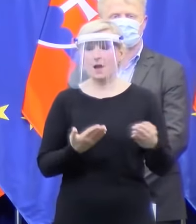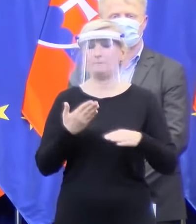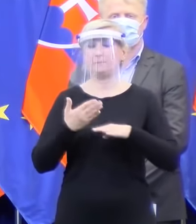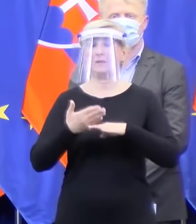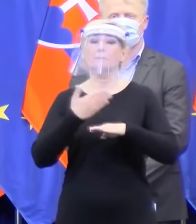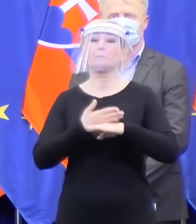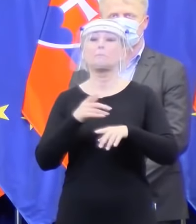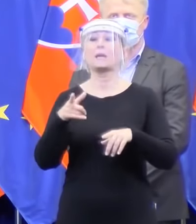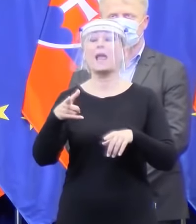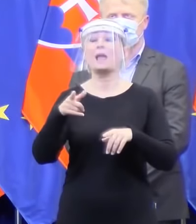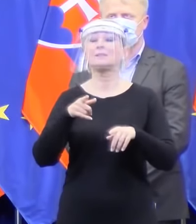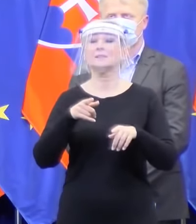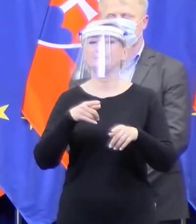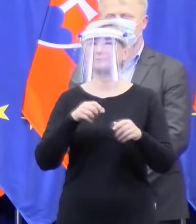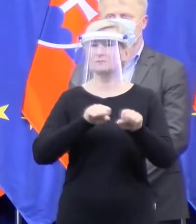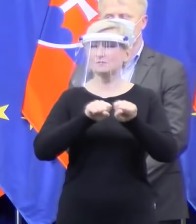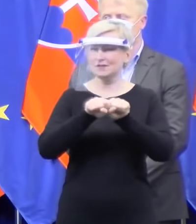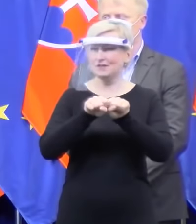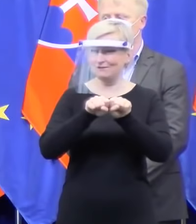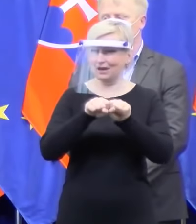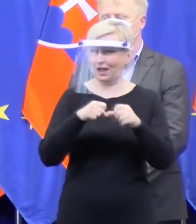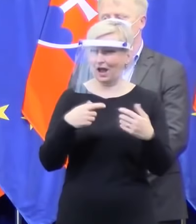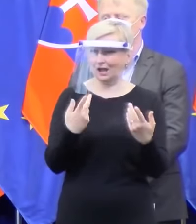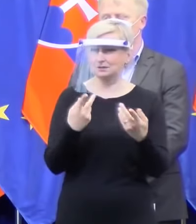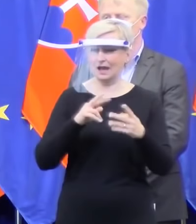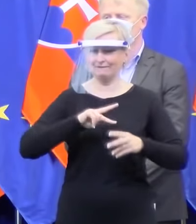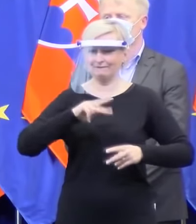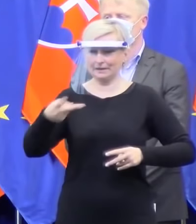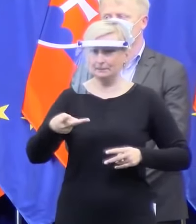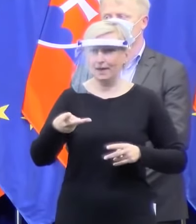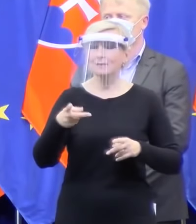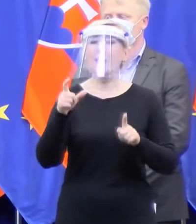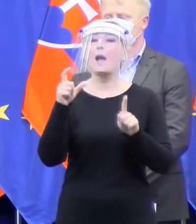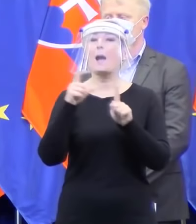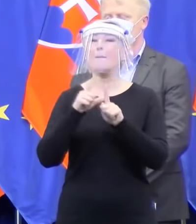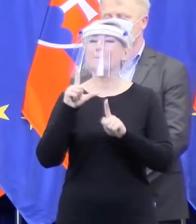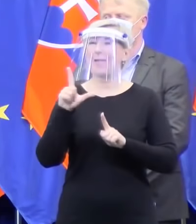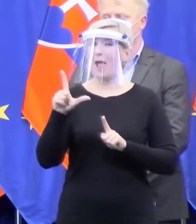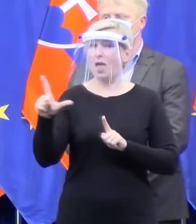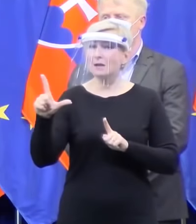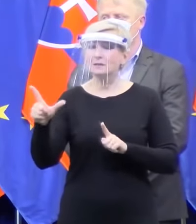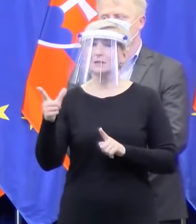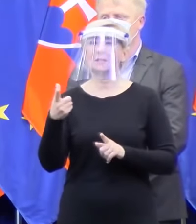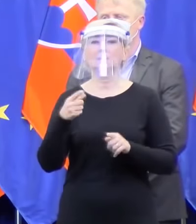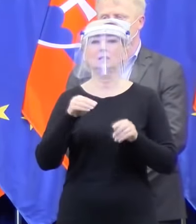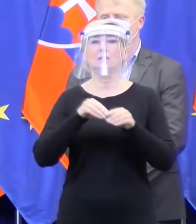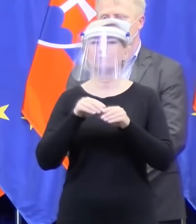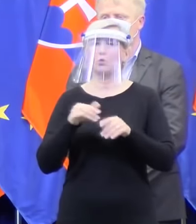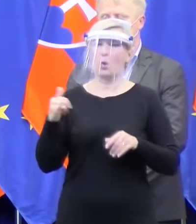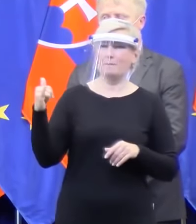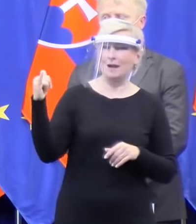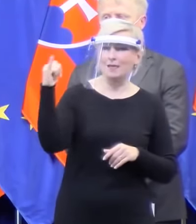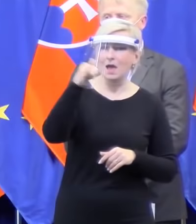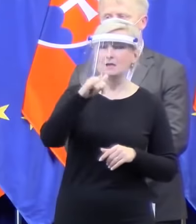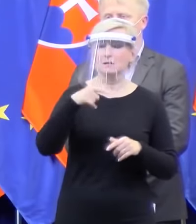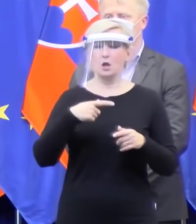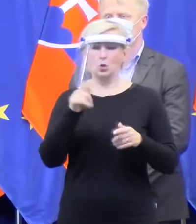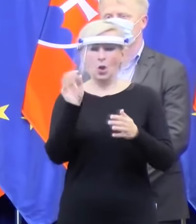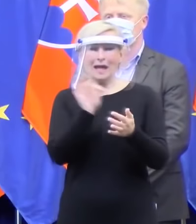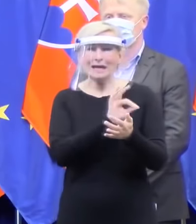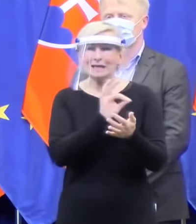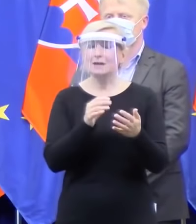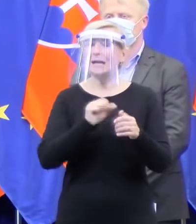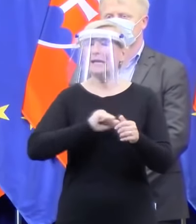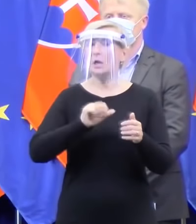v lietadle fotil, jak teda zabezpečili rýchlo testy. Ale sú nepoužiteľné. A zrazu pozerám, že